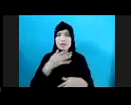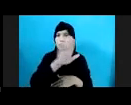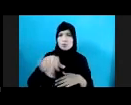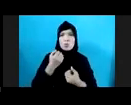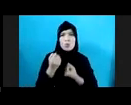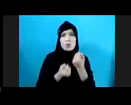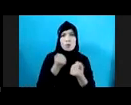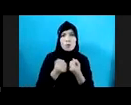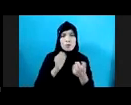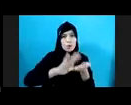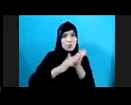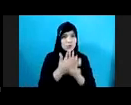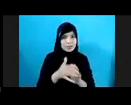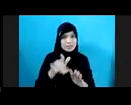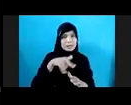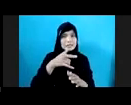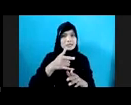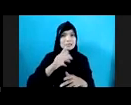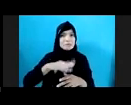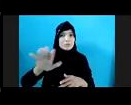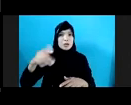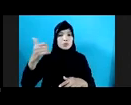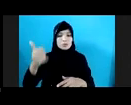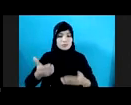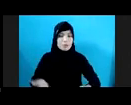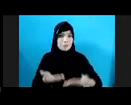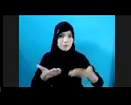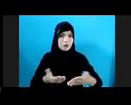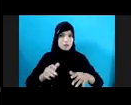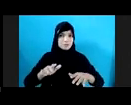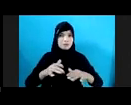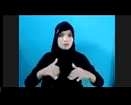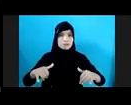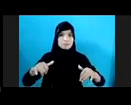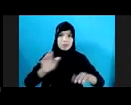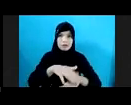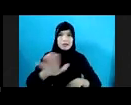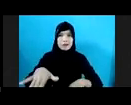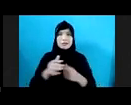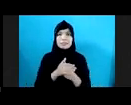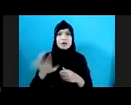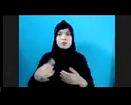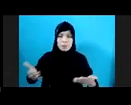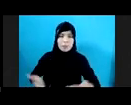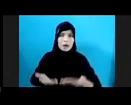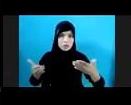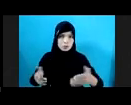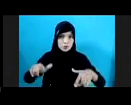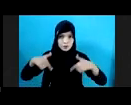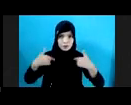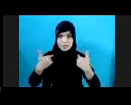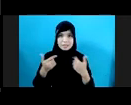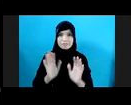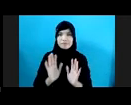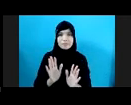Bisa Mengasuh Anak-anak Bukan Berarti Mengasuh Bersama Harus Anak Menerapis Tetapi Bagaimana Mereka Memantau